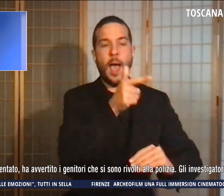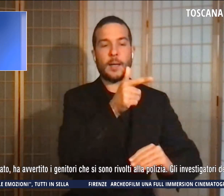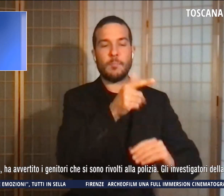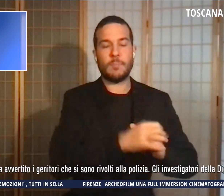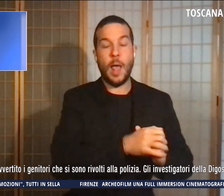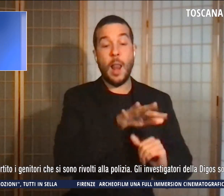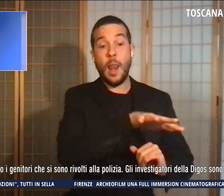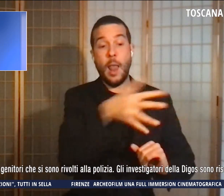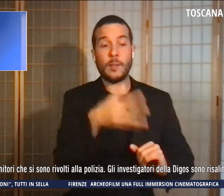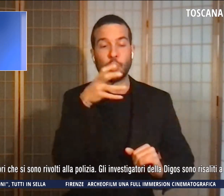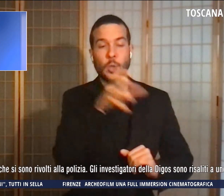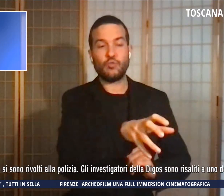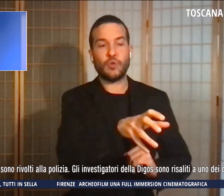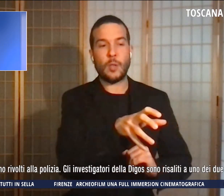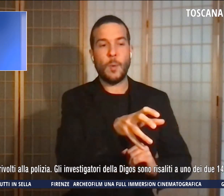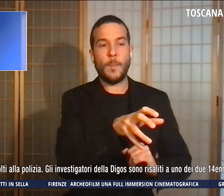procurato allarme.